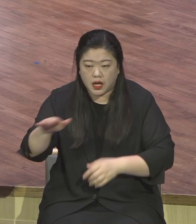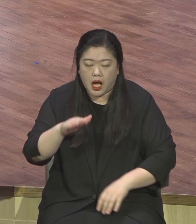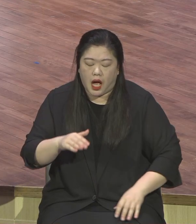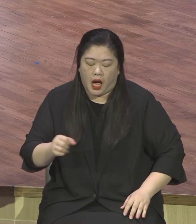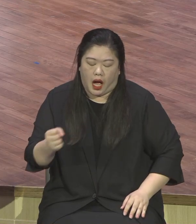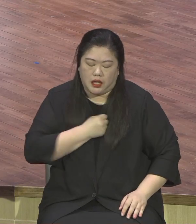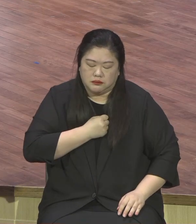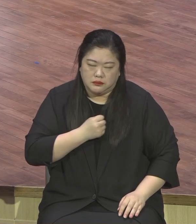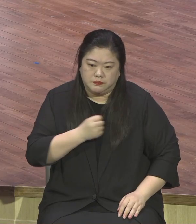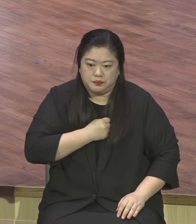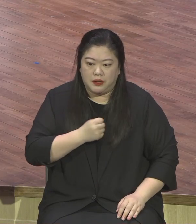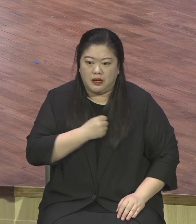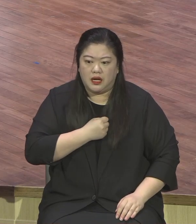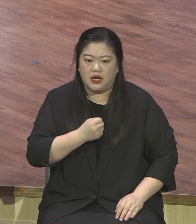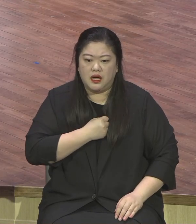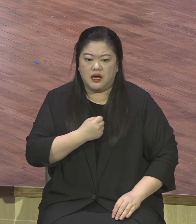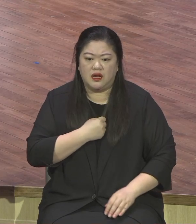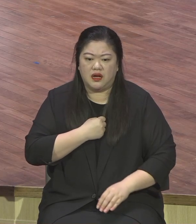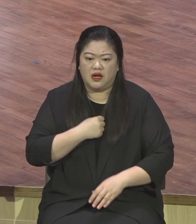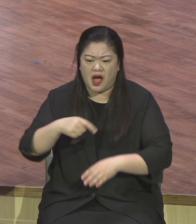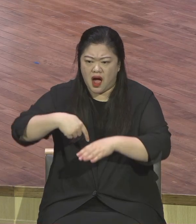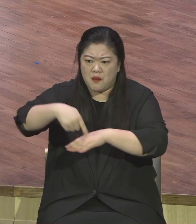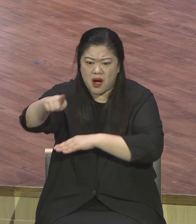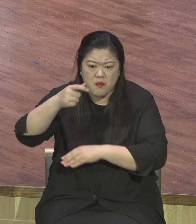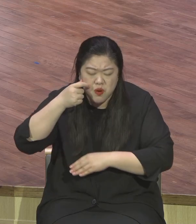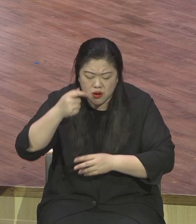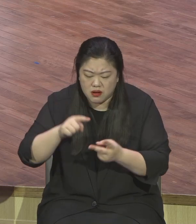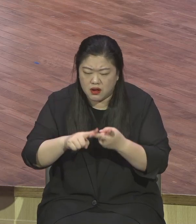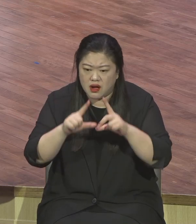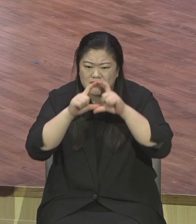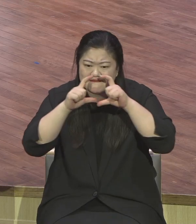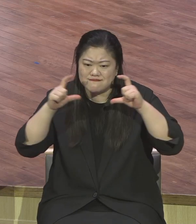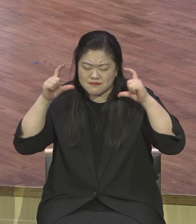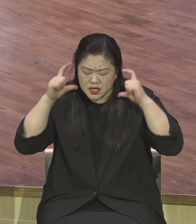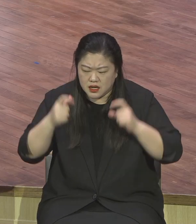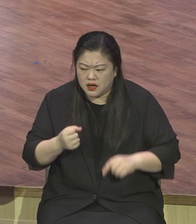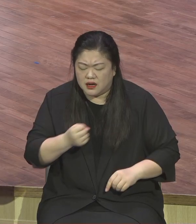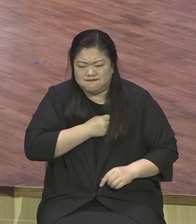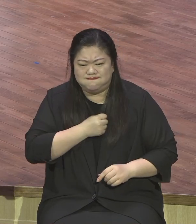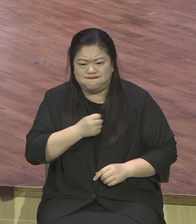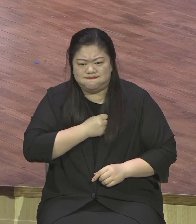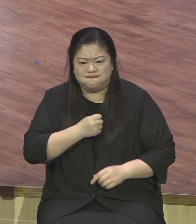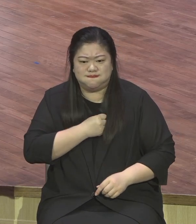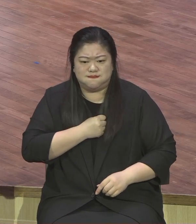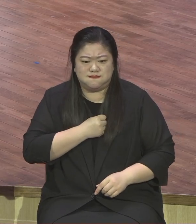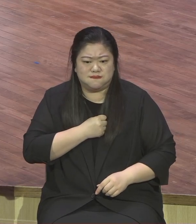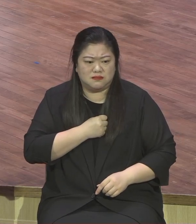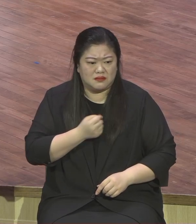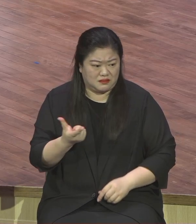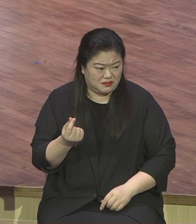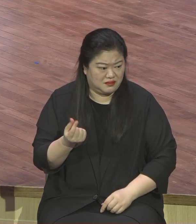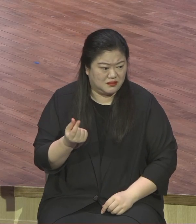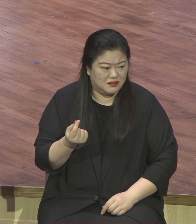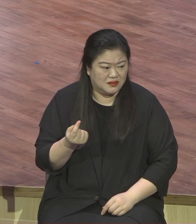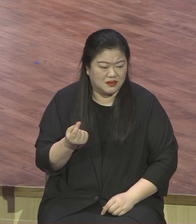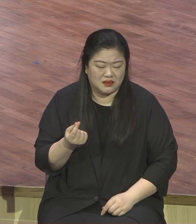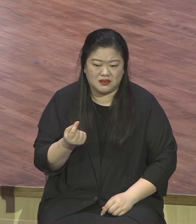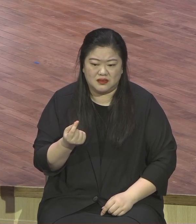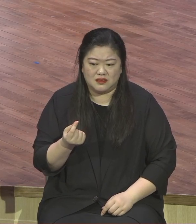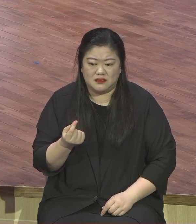막힌 것 같은 미래가 보이지 않는 이러한 절망적인 것이 우리의 삶의 현